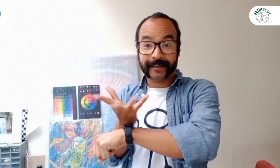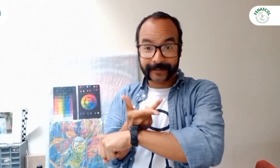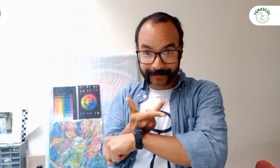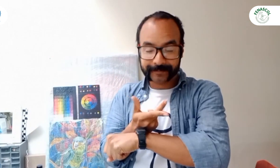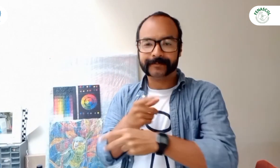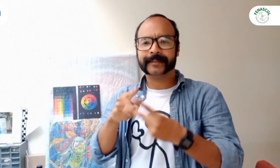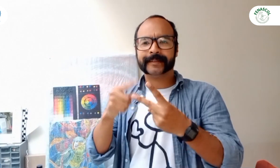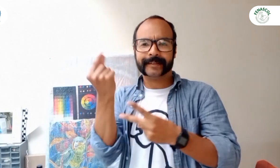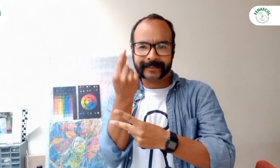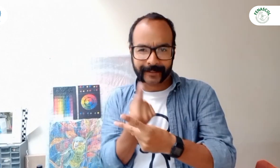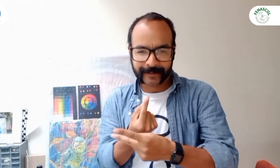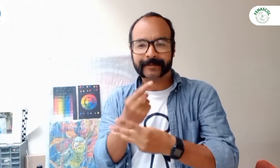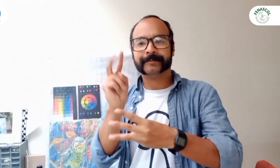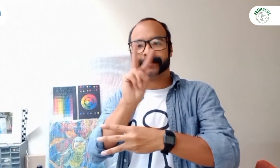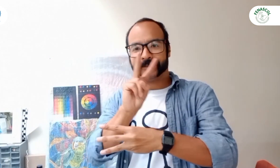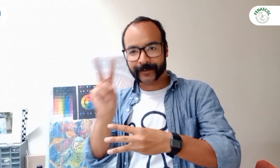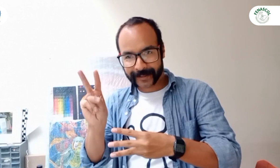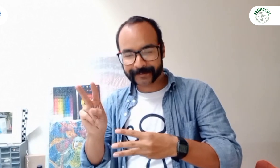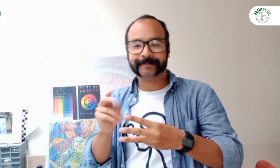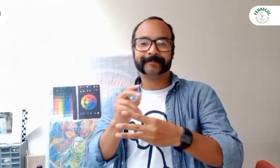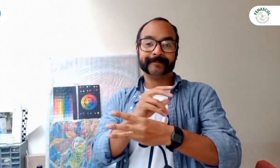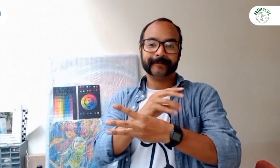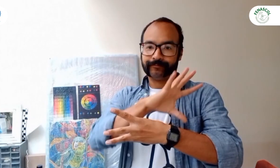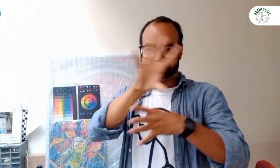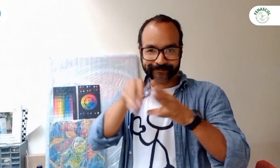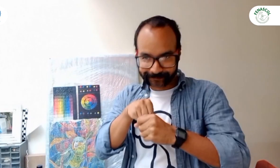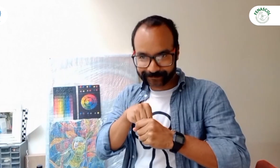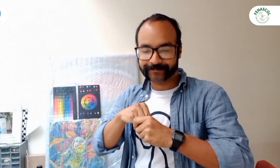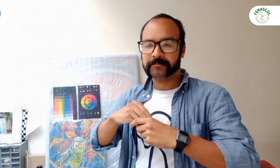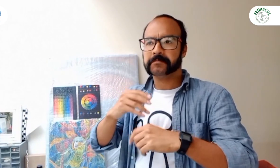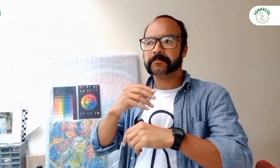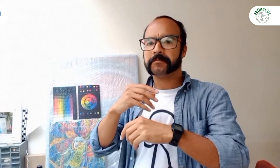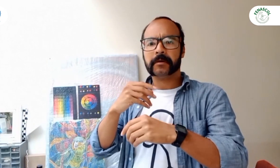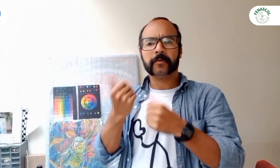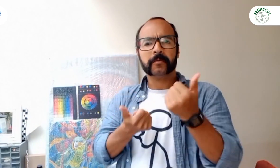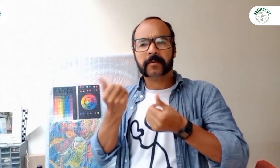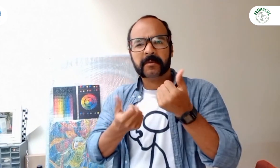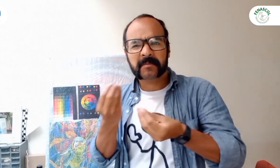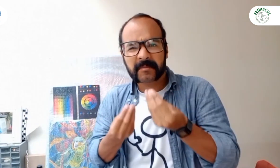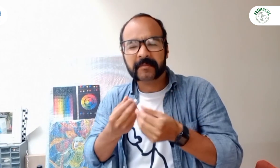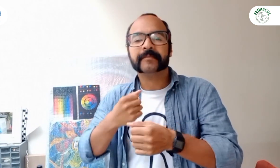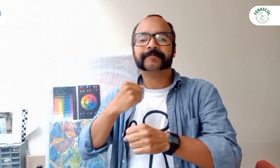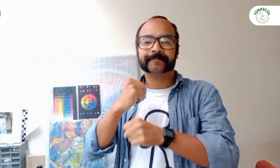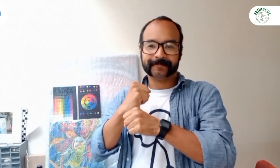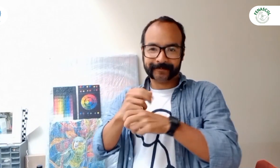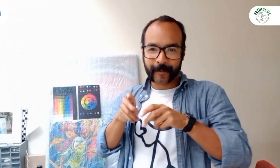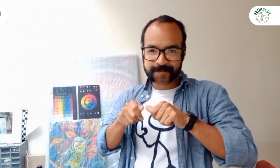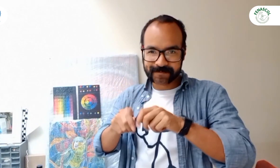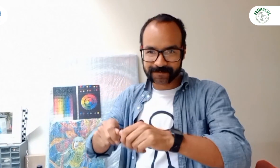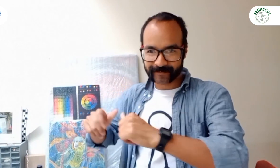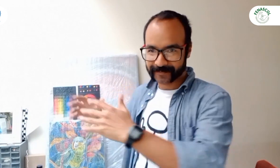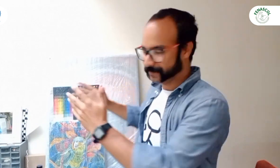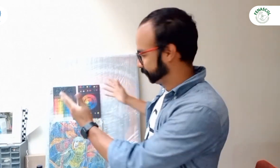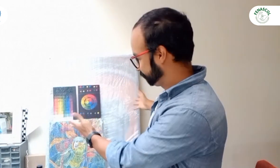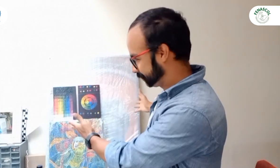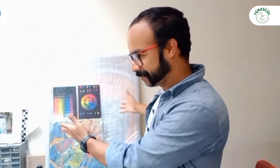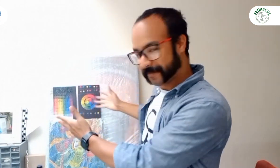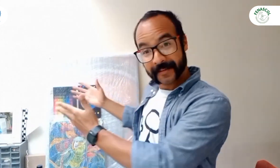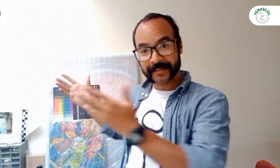conoce como visual vernácula y al diseño. El material que más utilizo en mis obras es plastilina, como pueden ver acá. Los dejo con un video